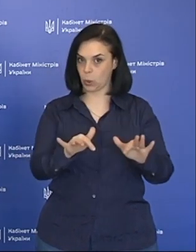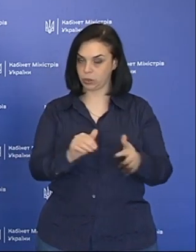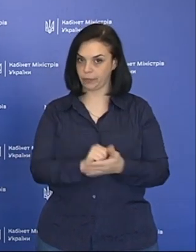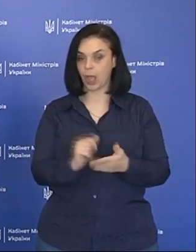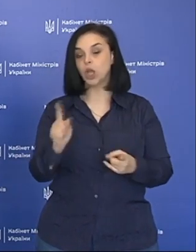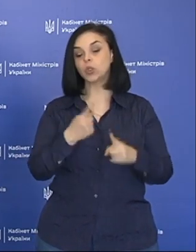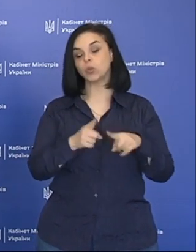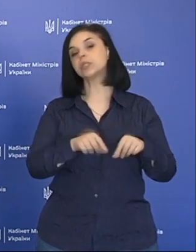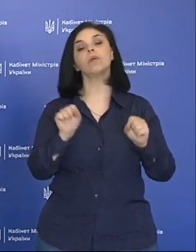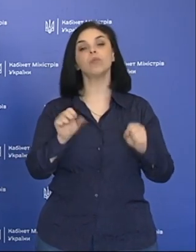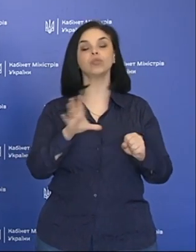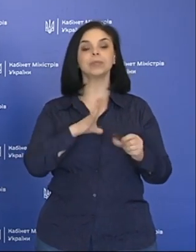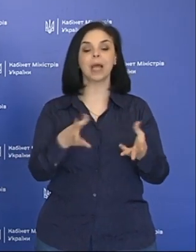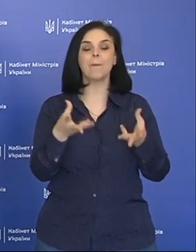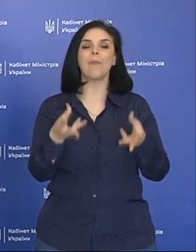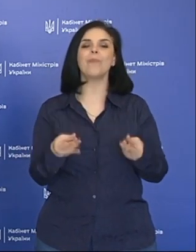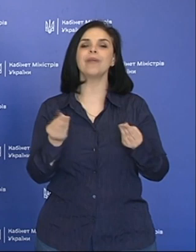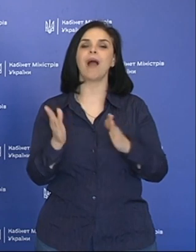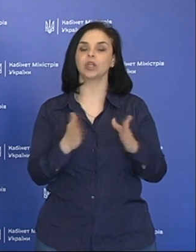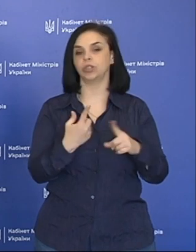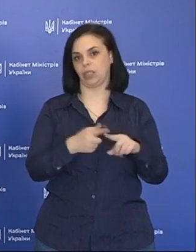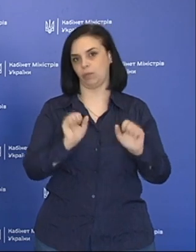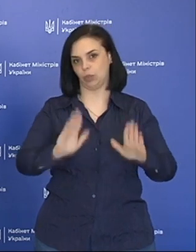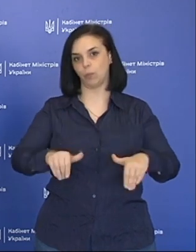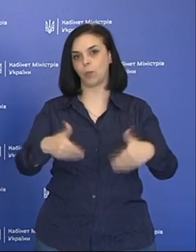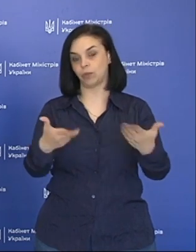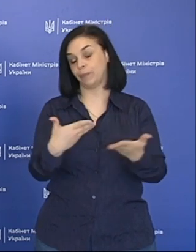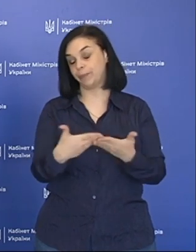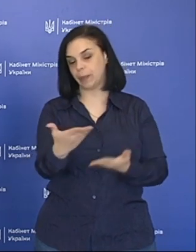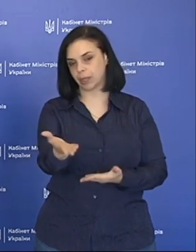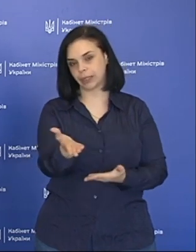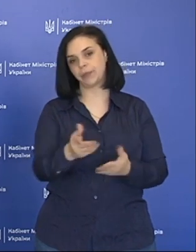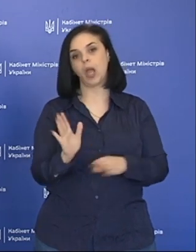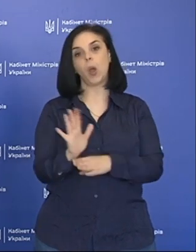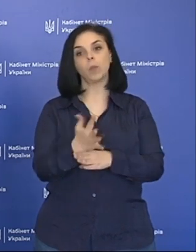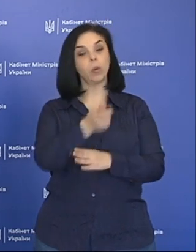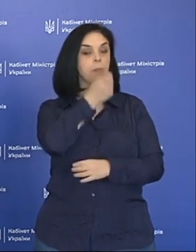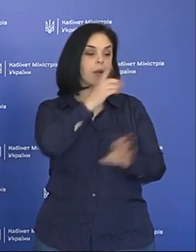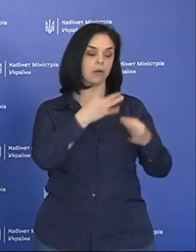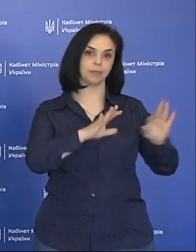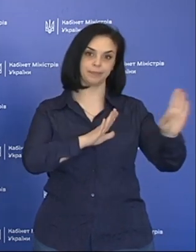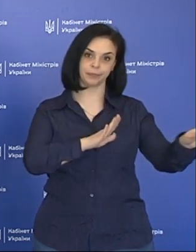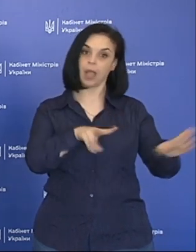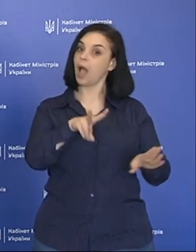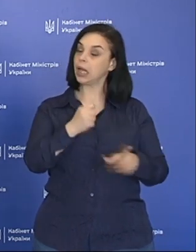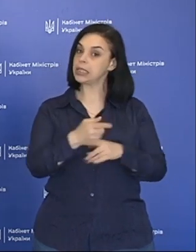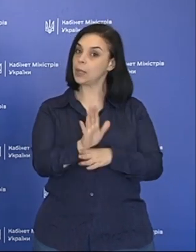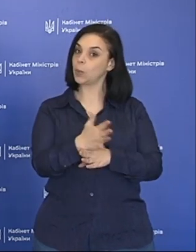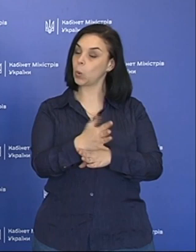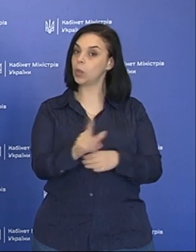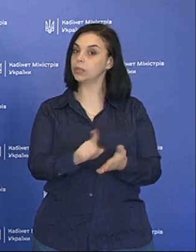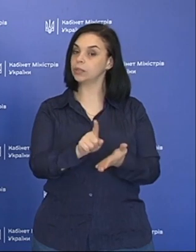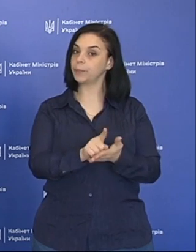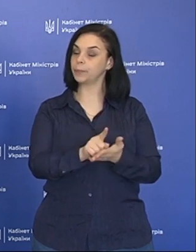Що це саме може бути за пом'якшення, яке ми будемо пропонувати? Наприклад, прогулянки парками. Але ці прогулянки